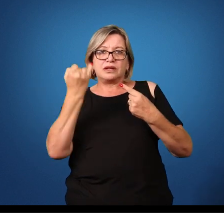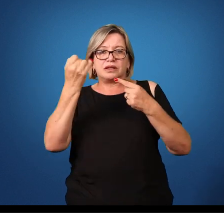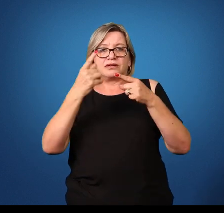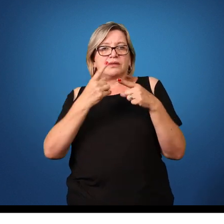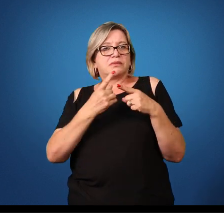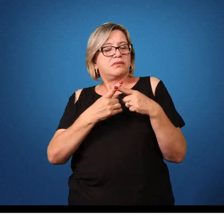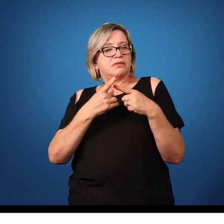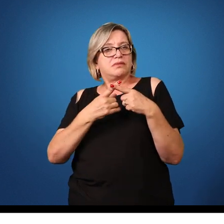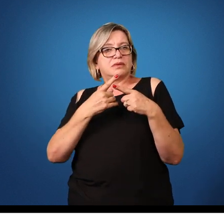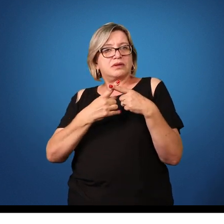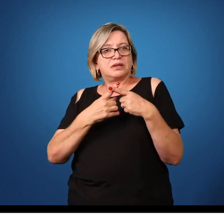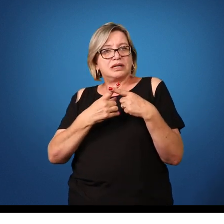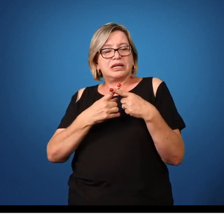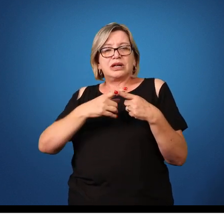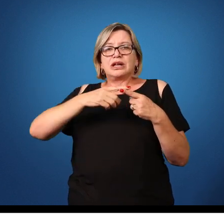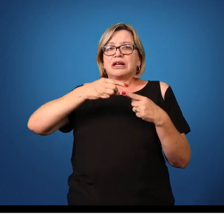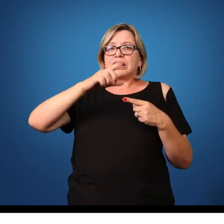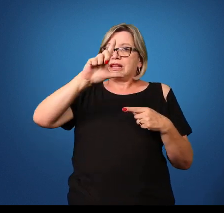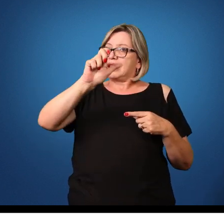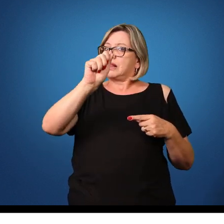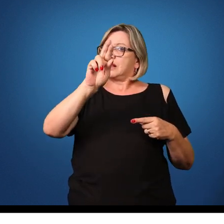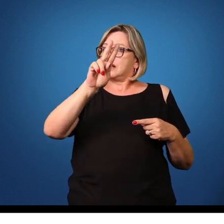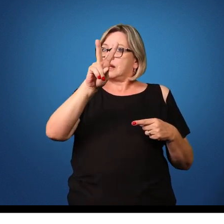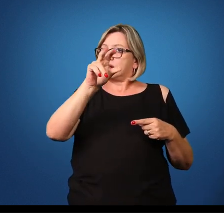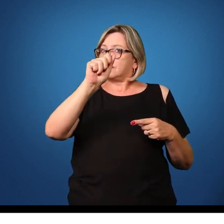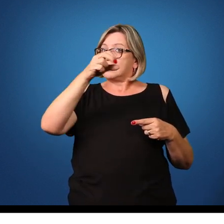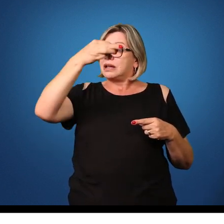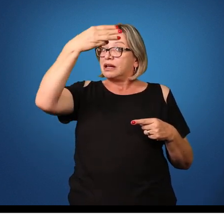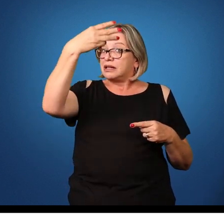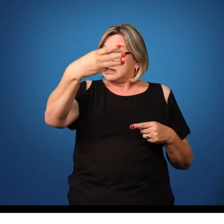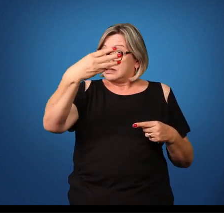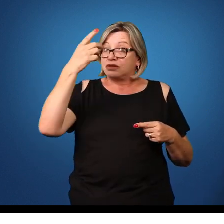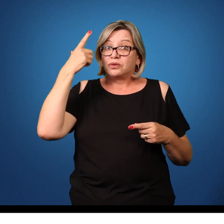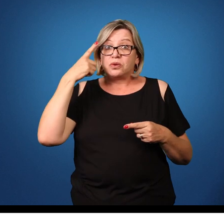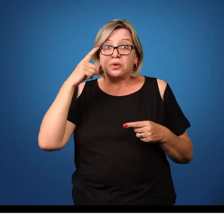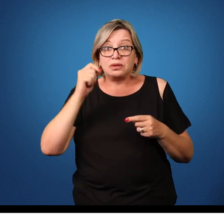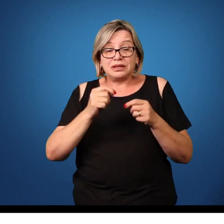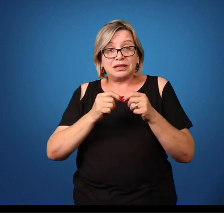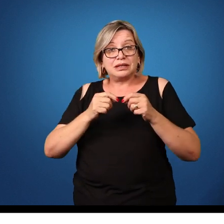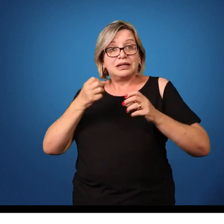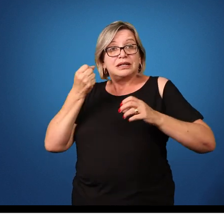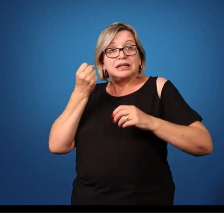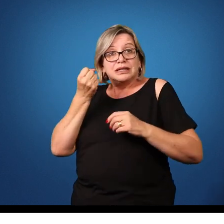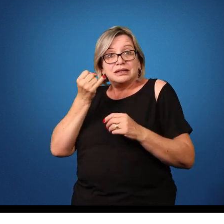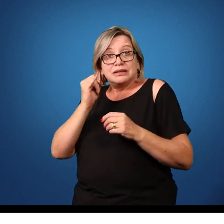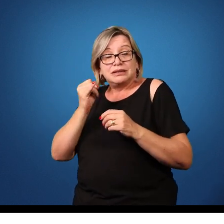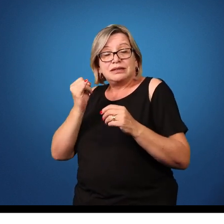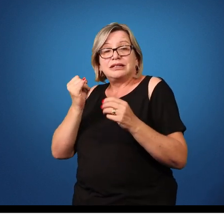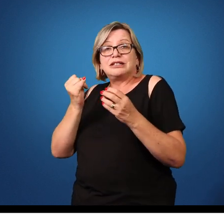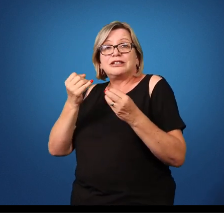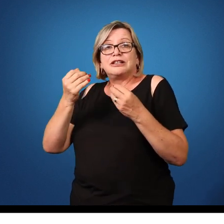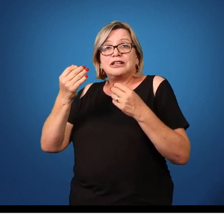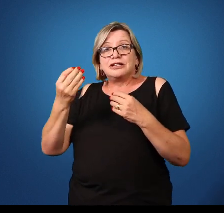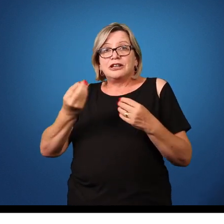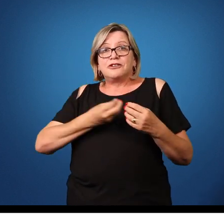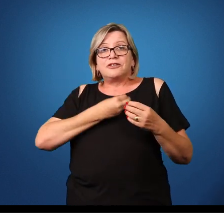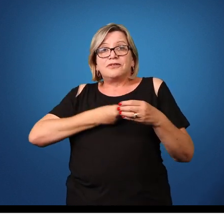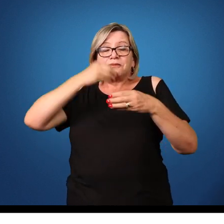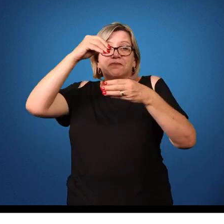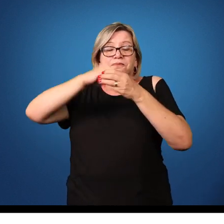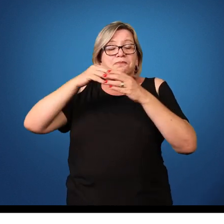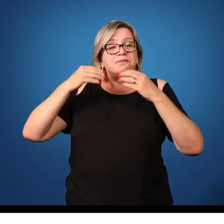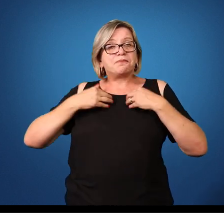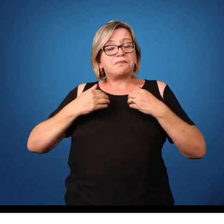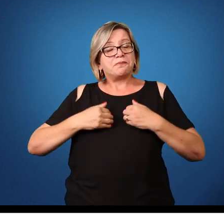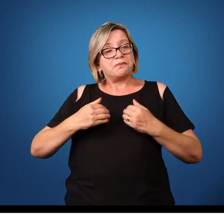que essa larva 3, ela só vai conseguir chegar à sua fase adulta se ela encontrar um novo hospedeiro. Então, essa é uma característica